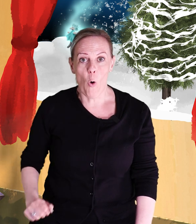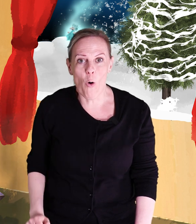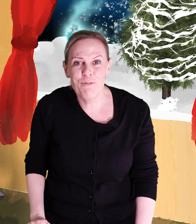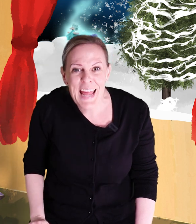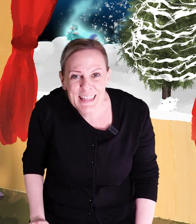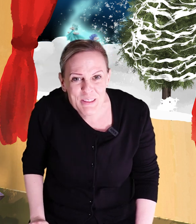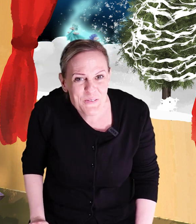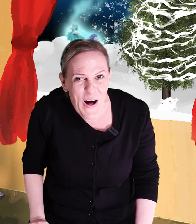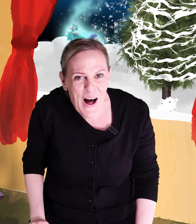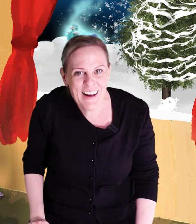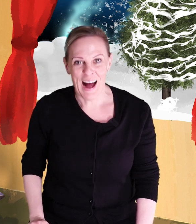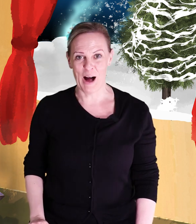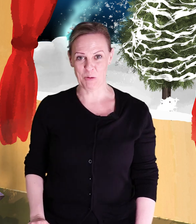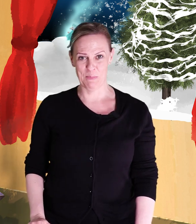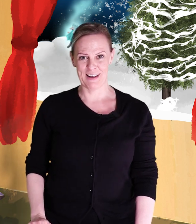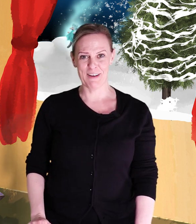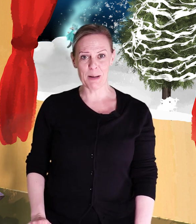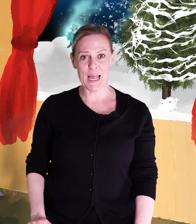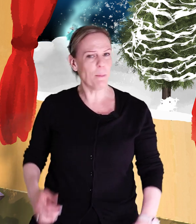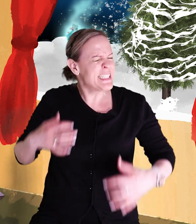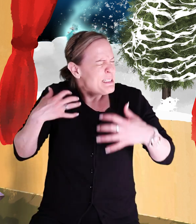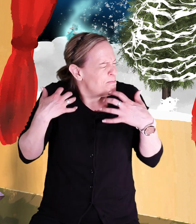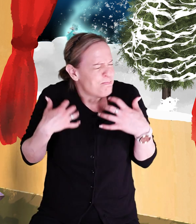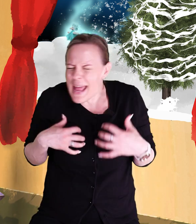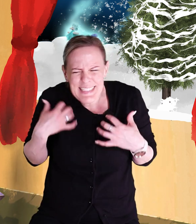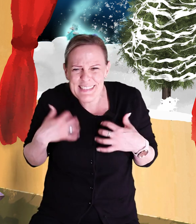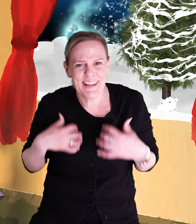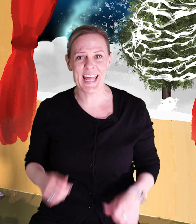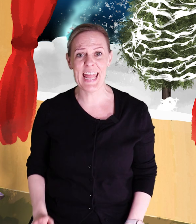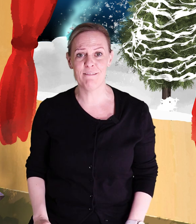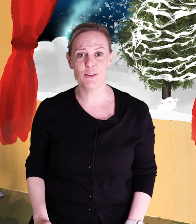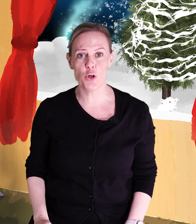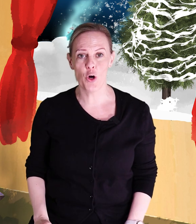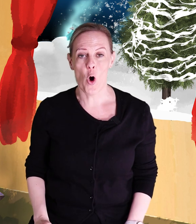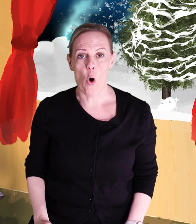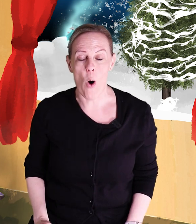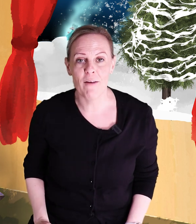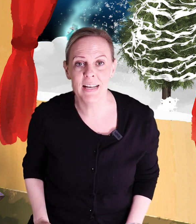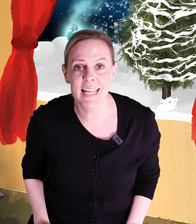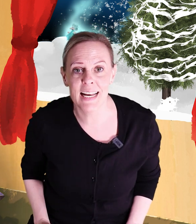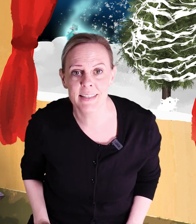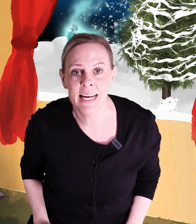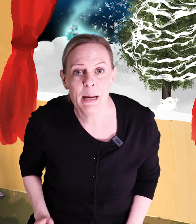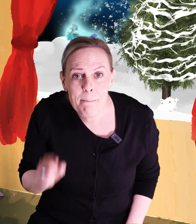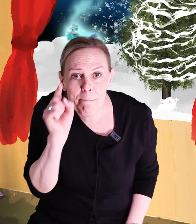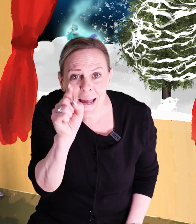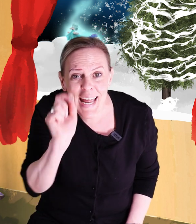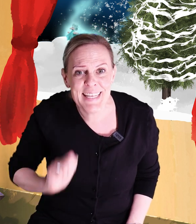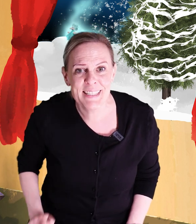och vet du vad? Han kommer att vara med om ett spännande äventyr och han vill dela det med dig.